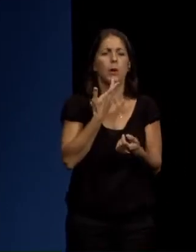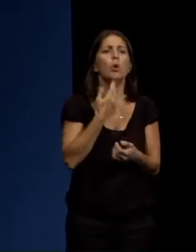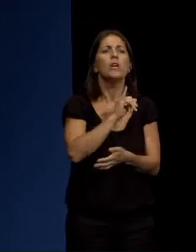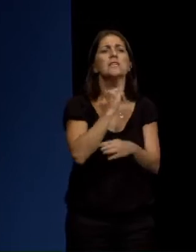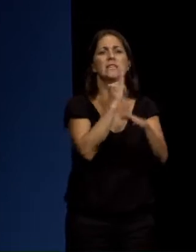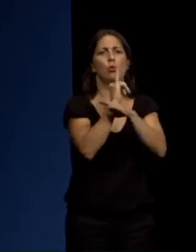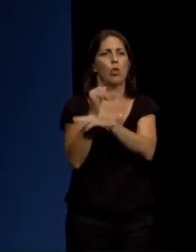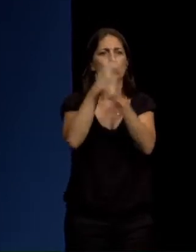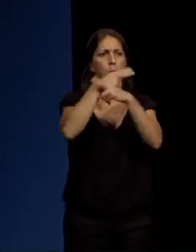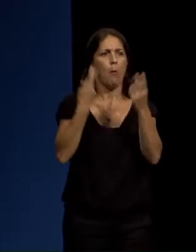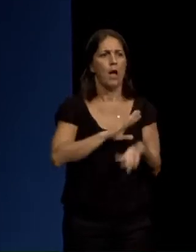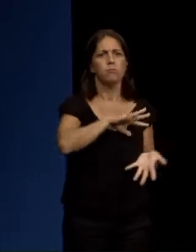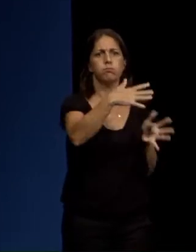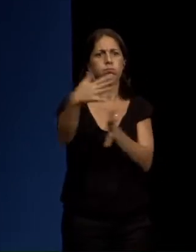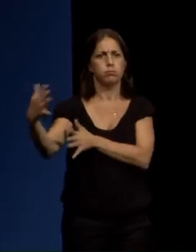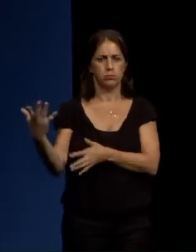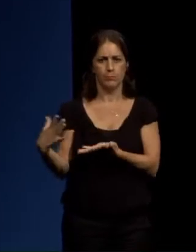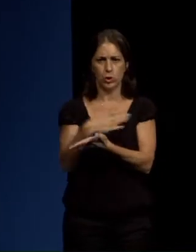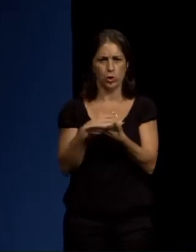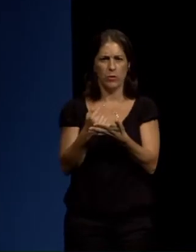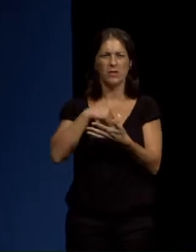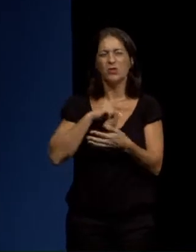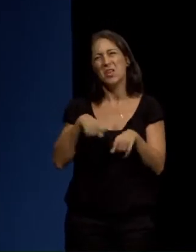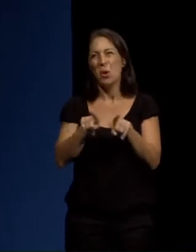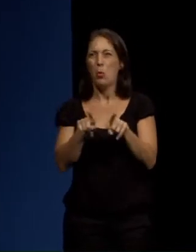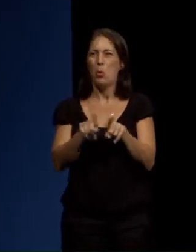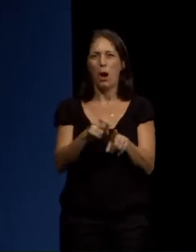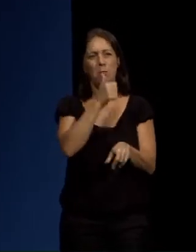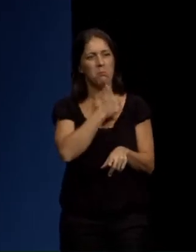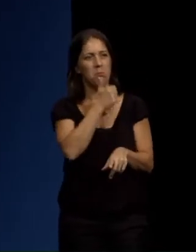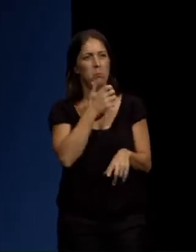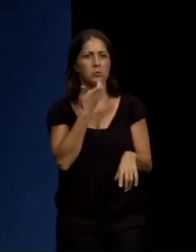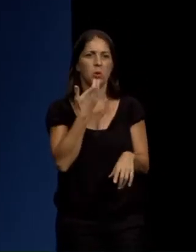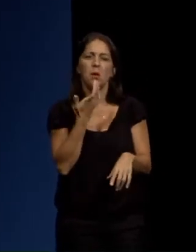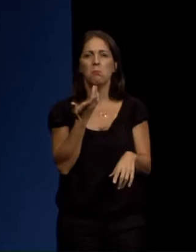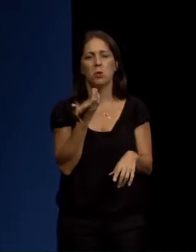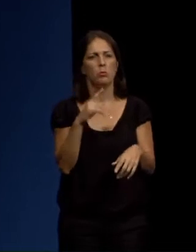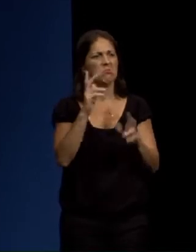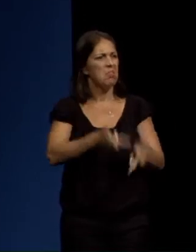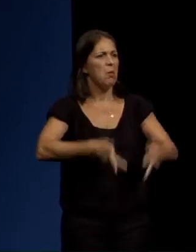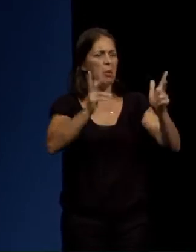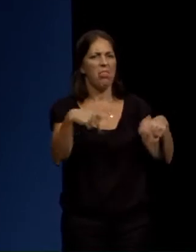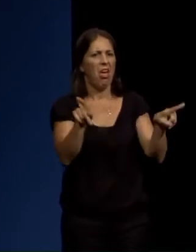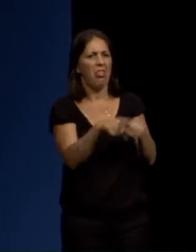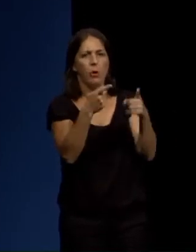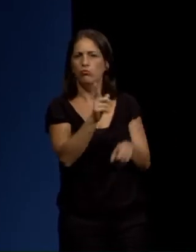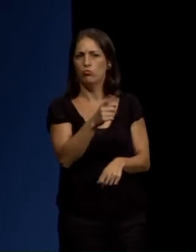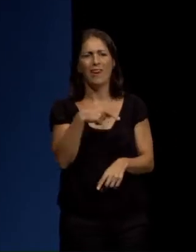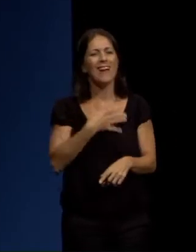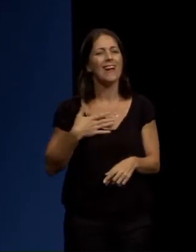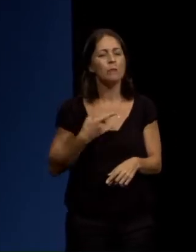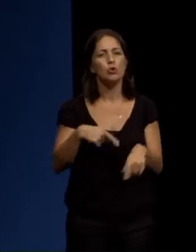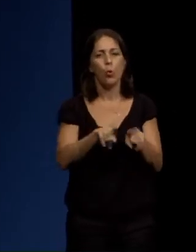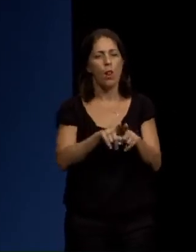públicas galegas. xa non nos conformamos con calquera tipo de democracia. Queremos unha democracia de